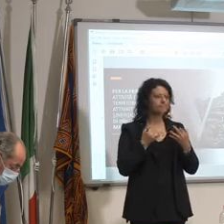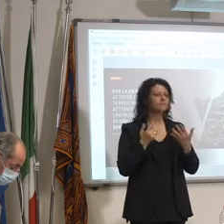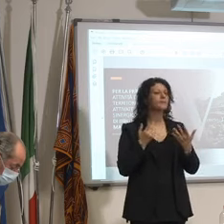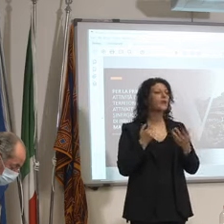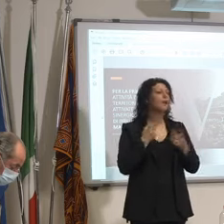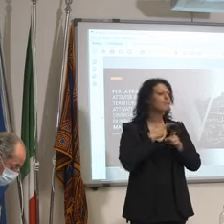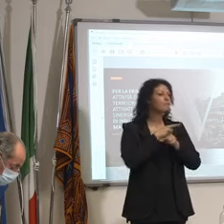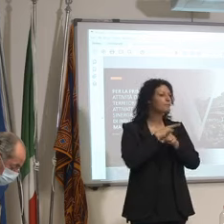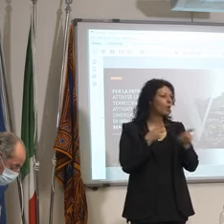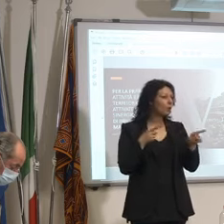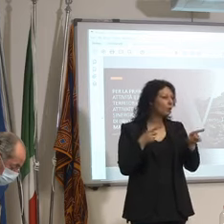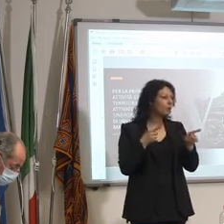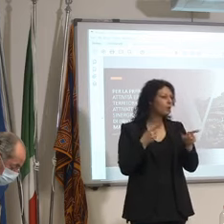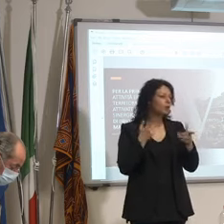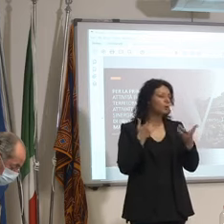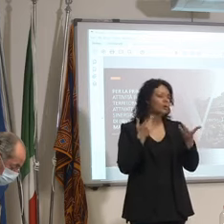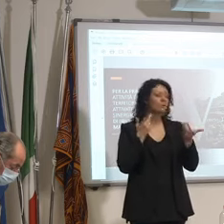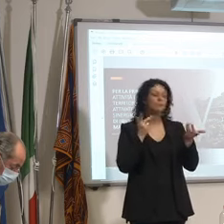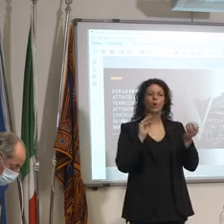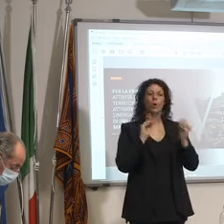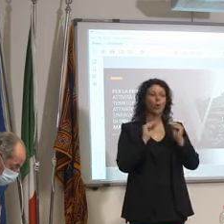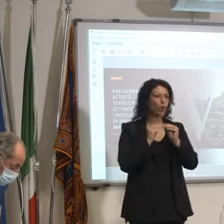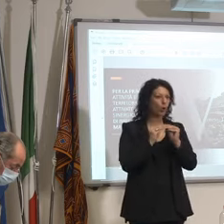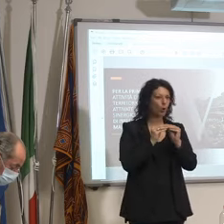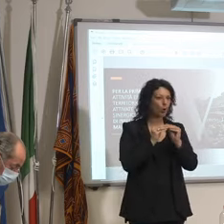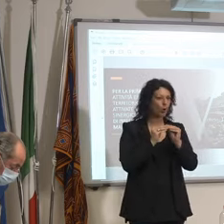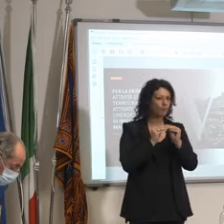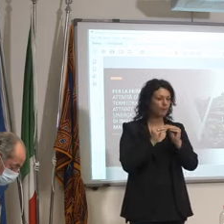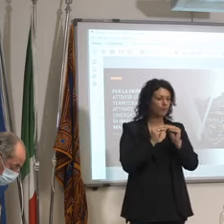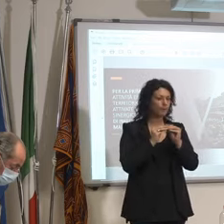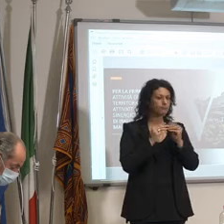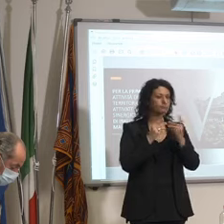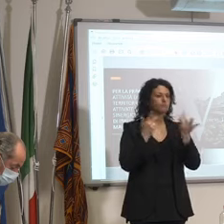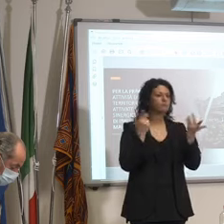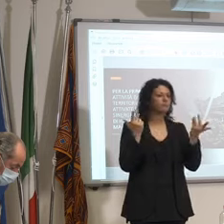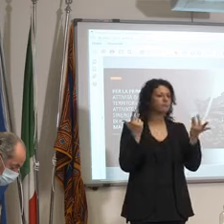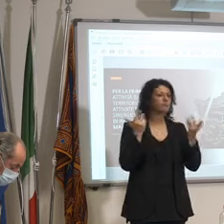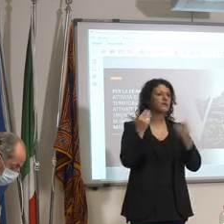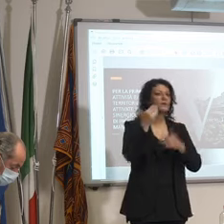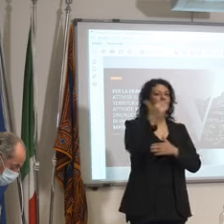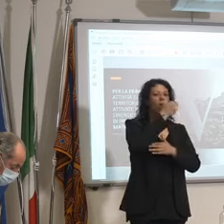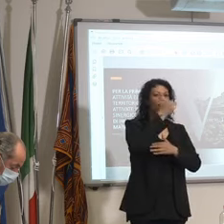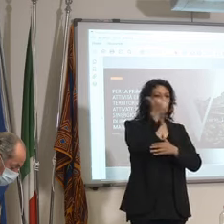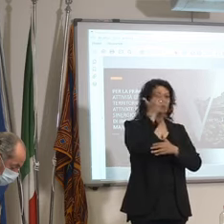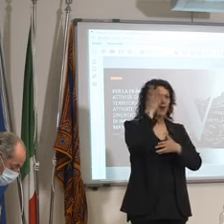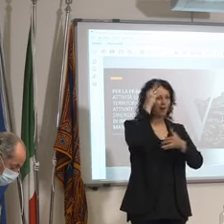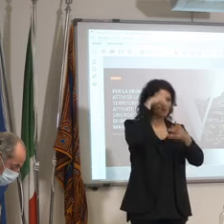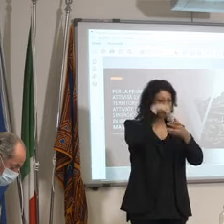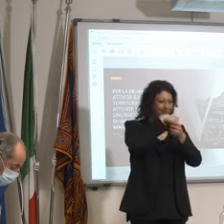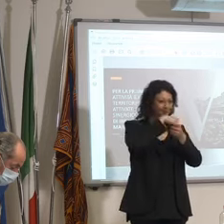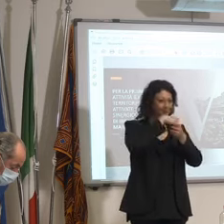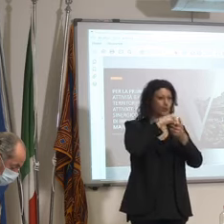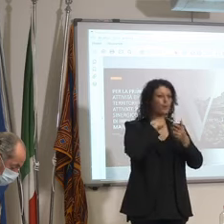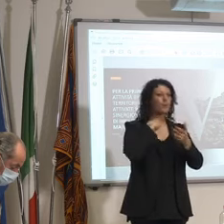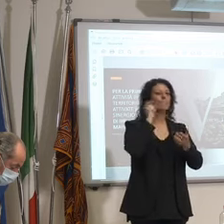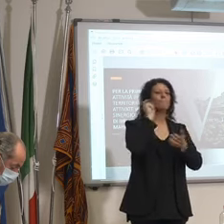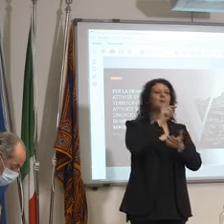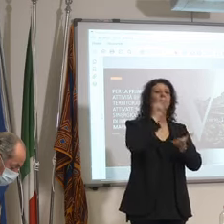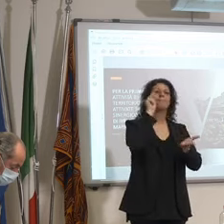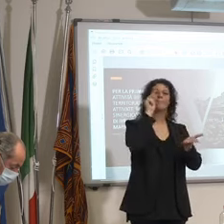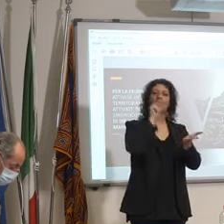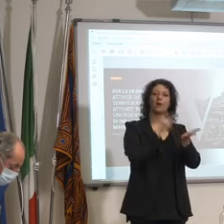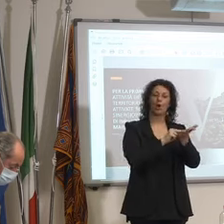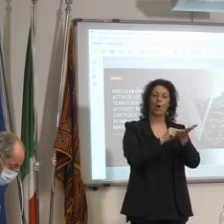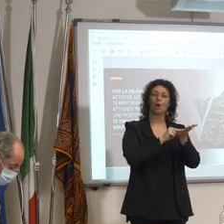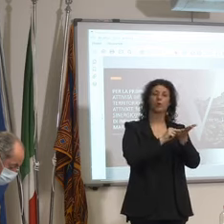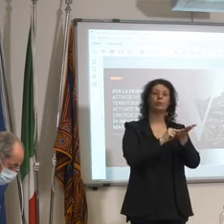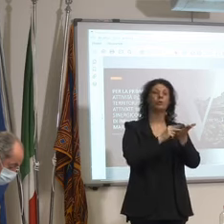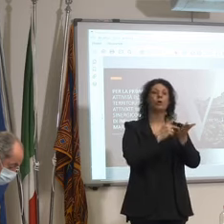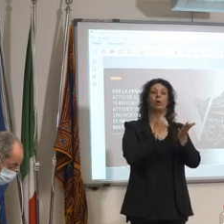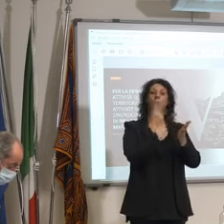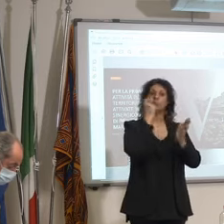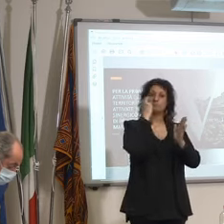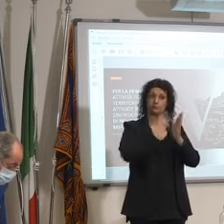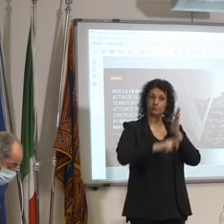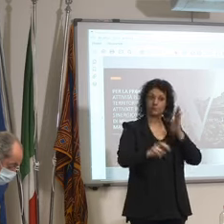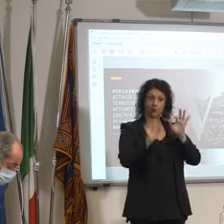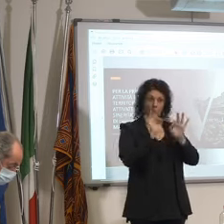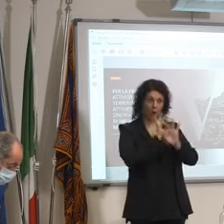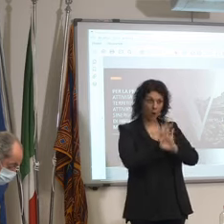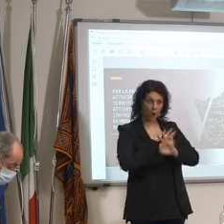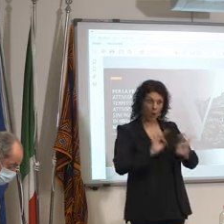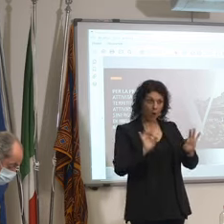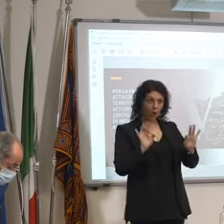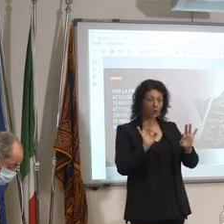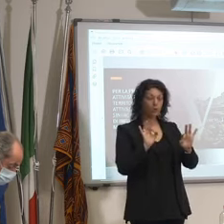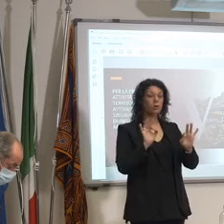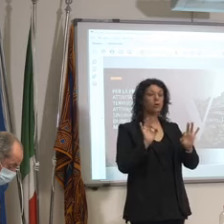pensate di regolare cioè sarà gratuito o ci sarà un pagamento anche per questa si